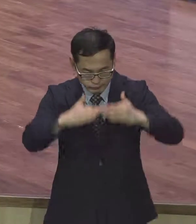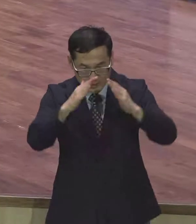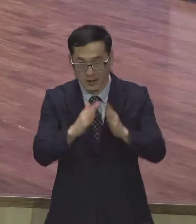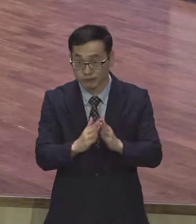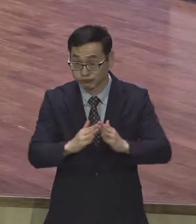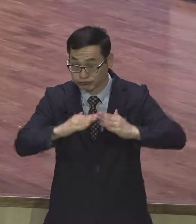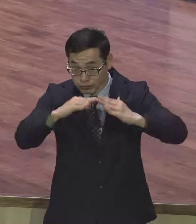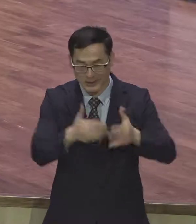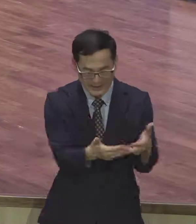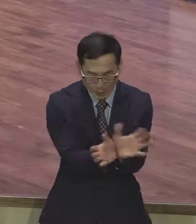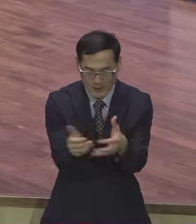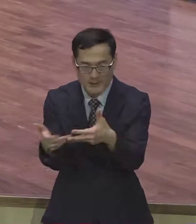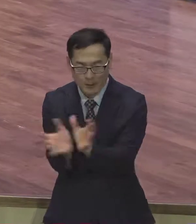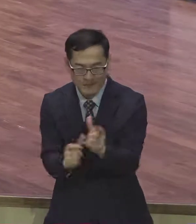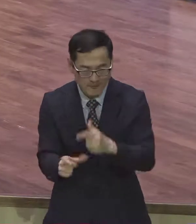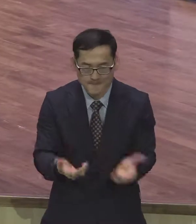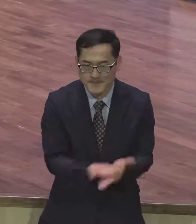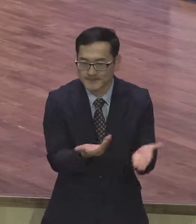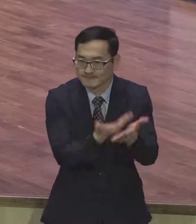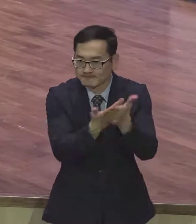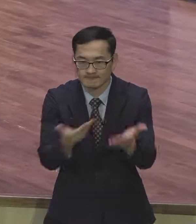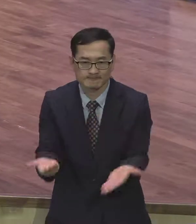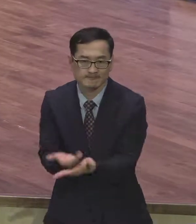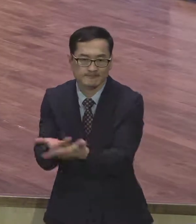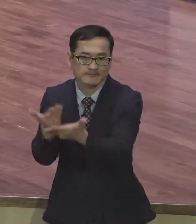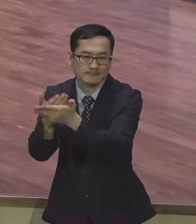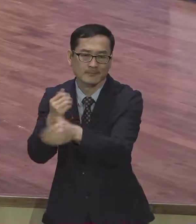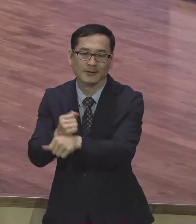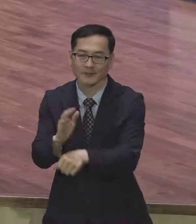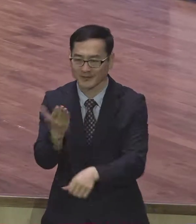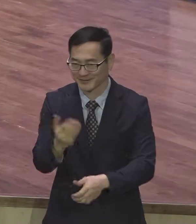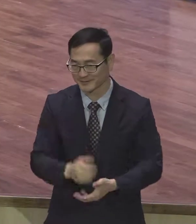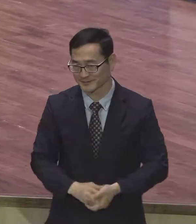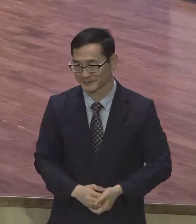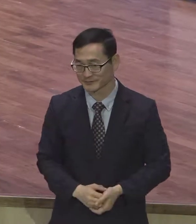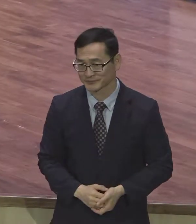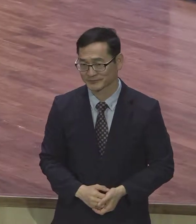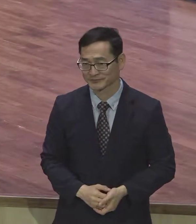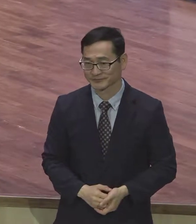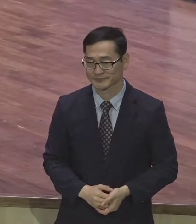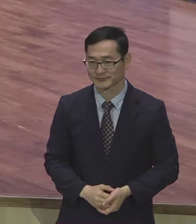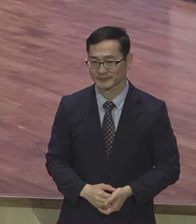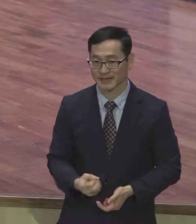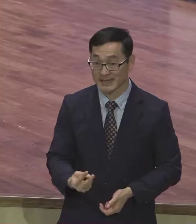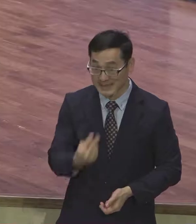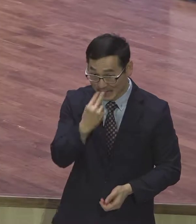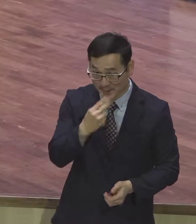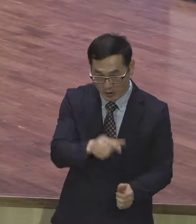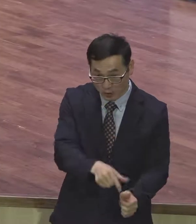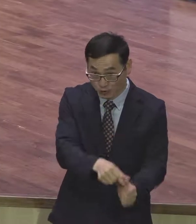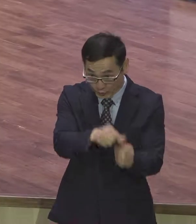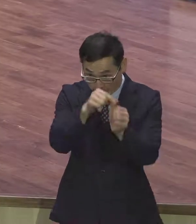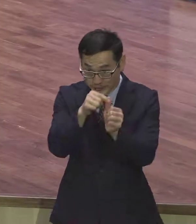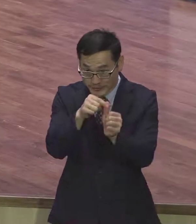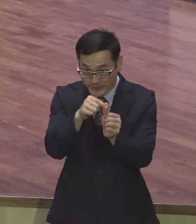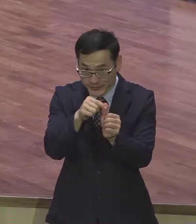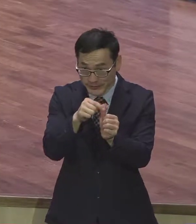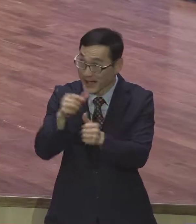일으키는 이런 역할을 하게 된다 우리 영계 모든 성도를 생명 살리는 하나님의 사업에 가장